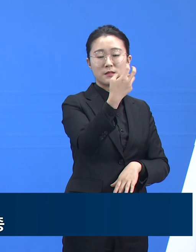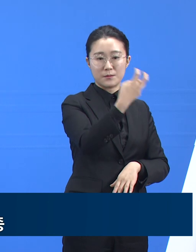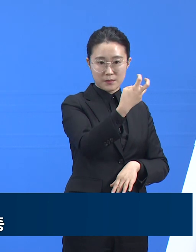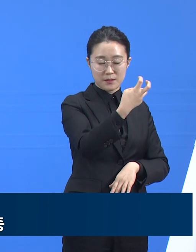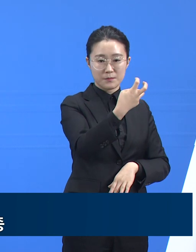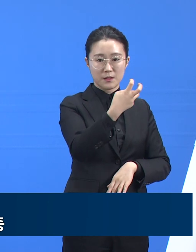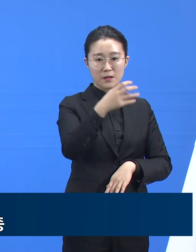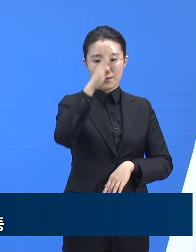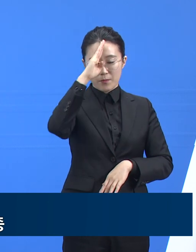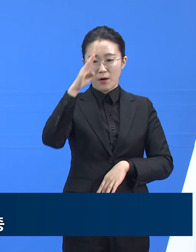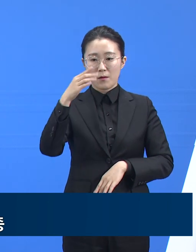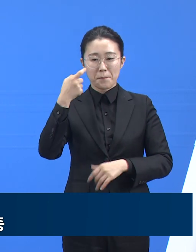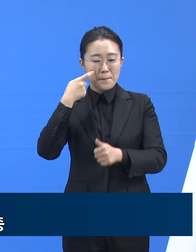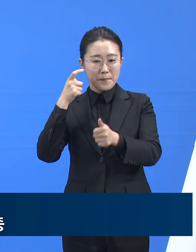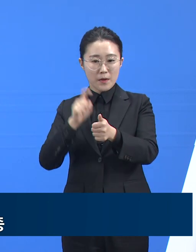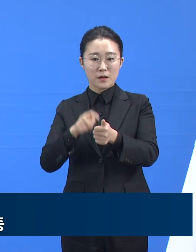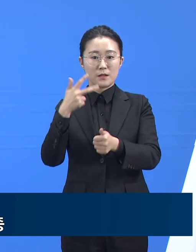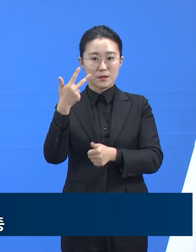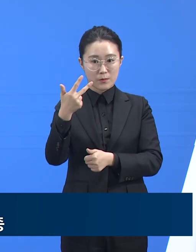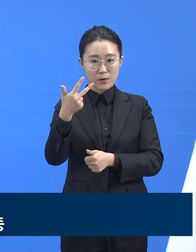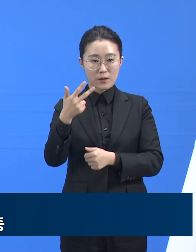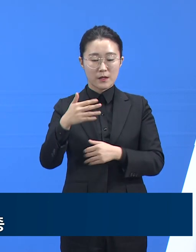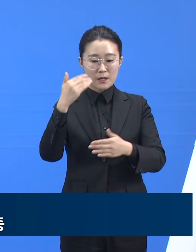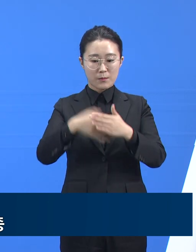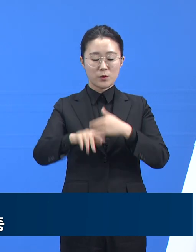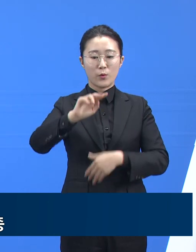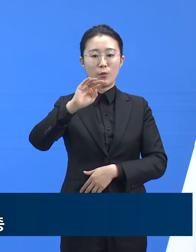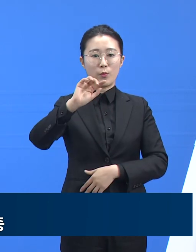513명이 검사 진행 중입니다.